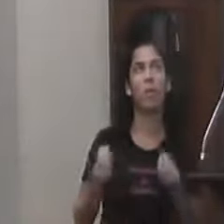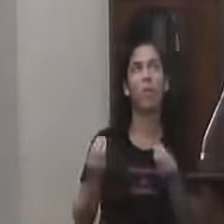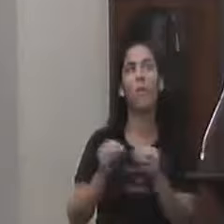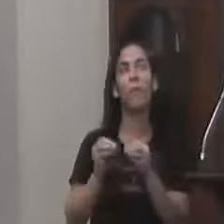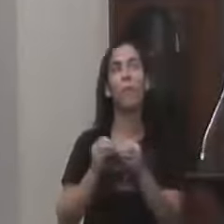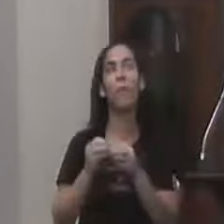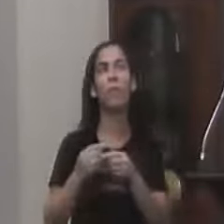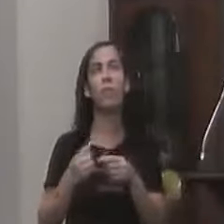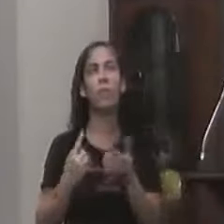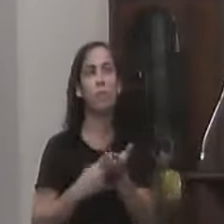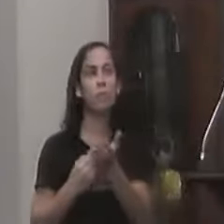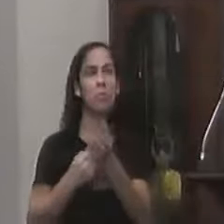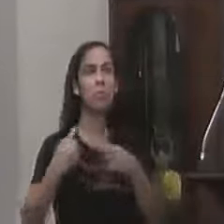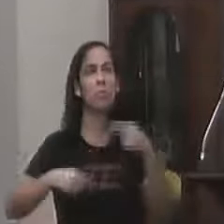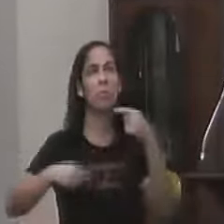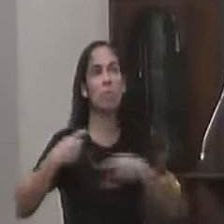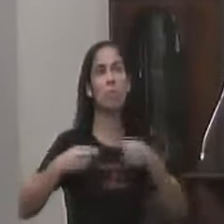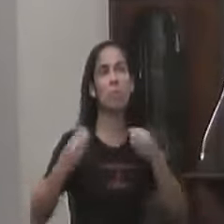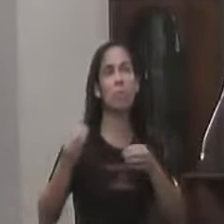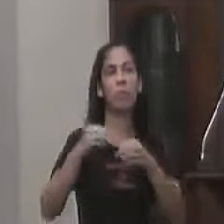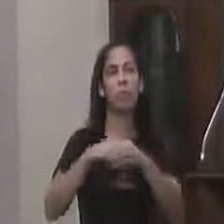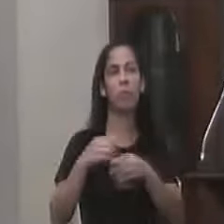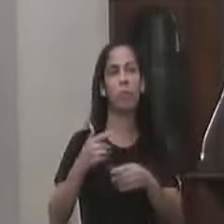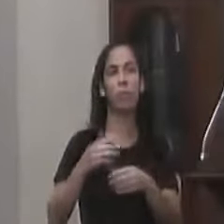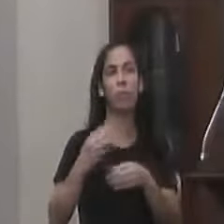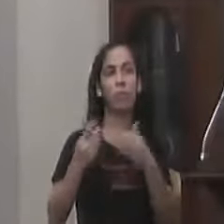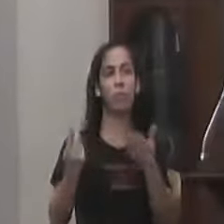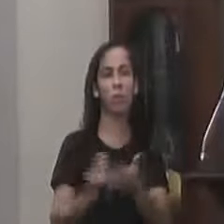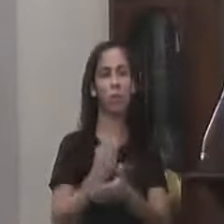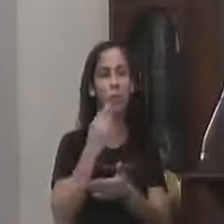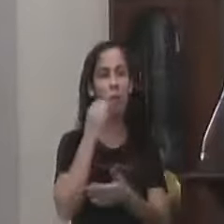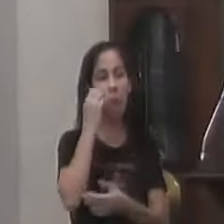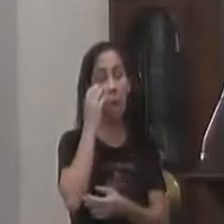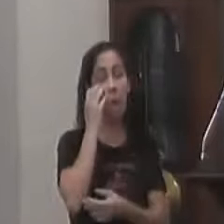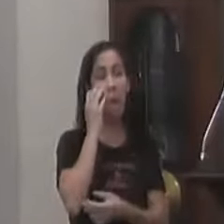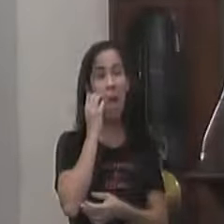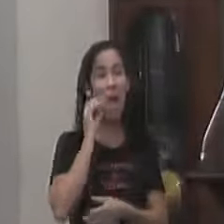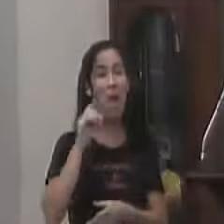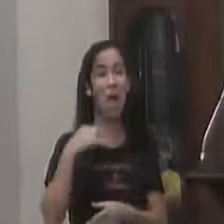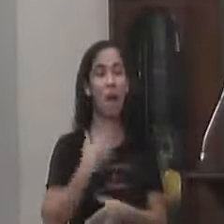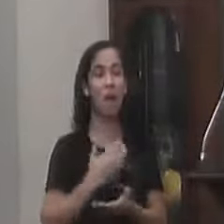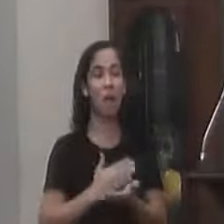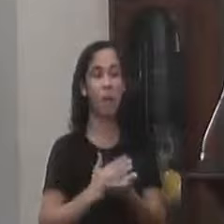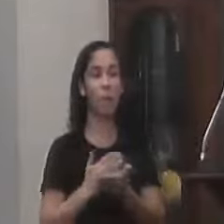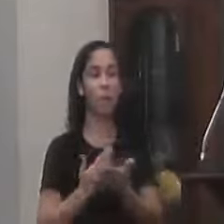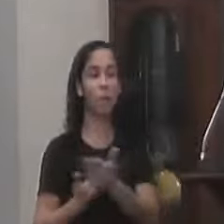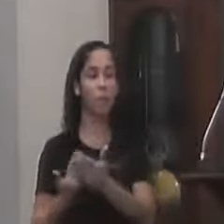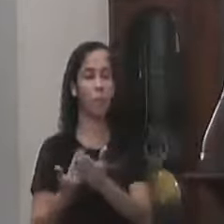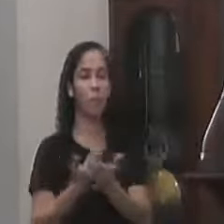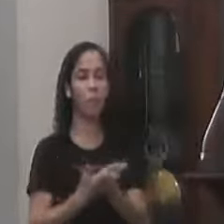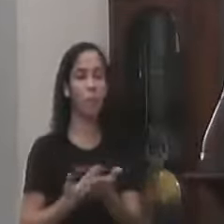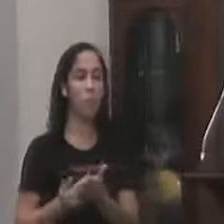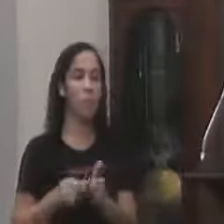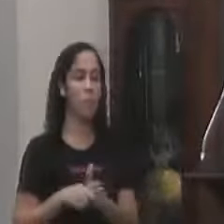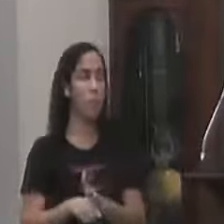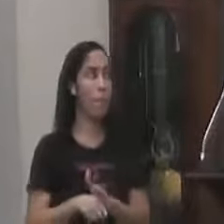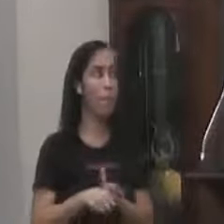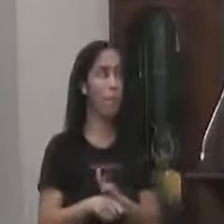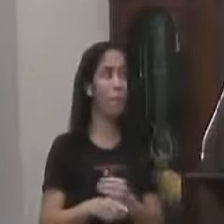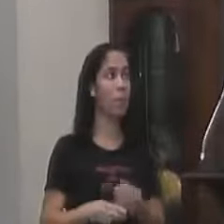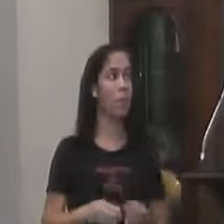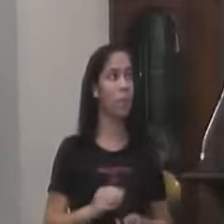compromisso De oferta De uma coisa Que não vai se acontecer Nós vamos iniciar Os estudos Eu vou fazer um estudo Aprofundado